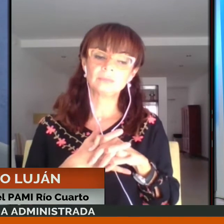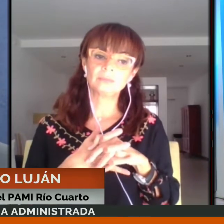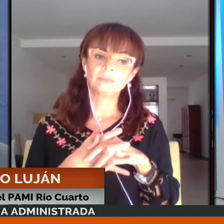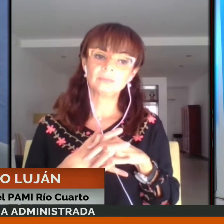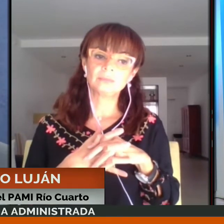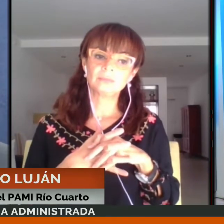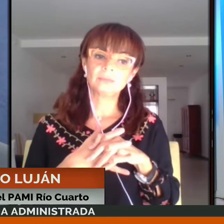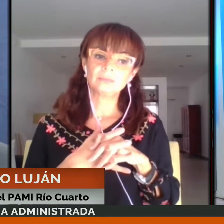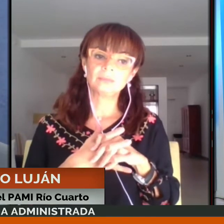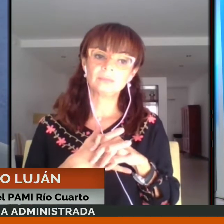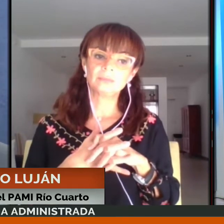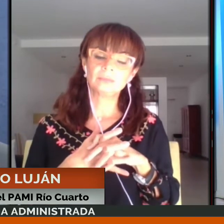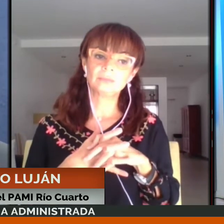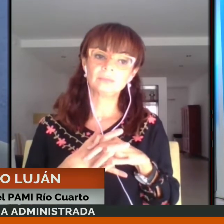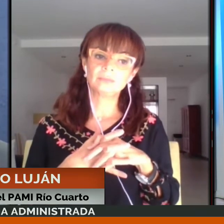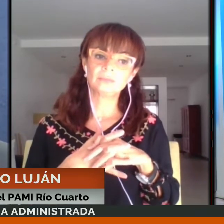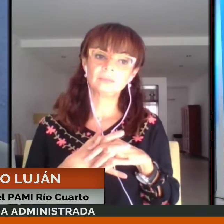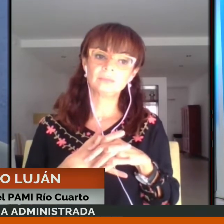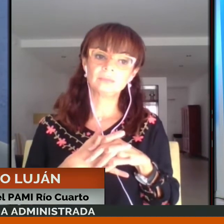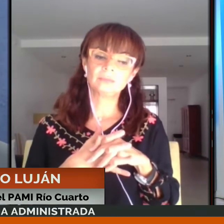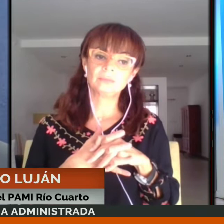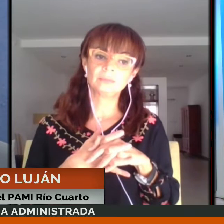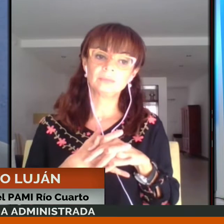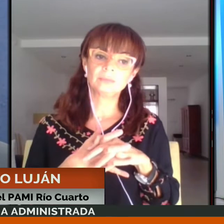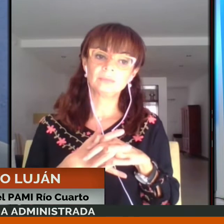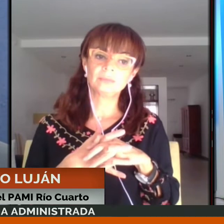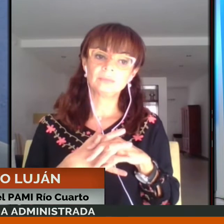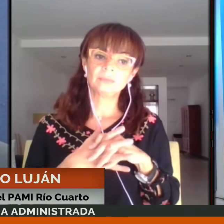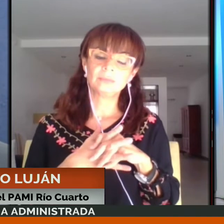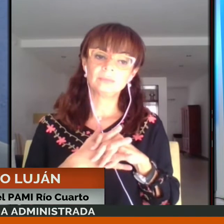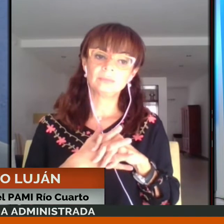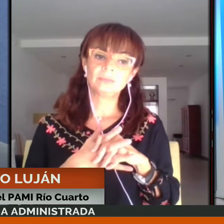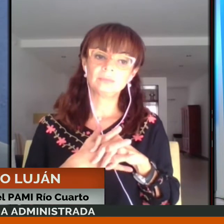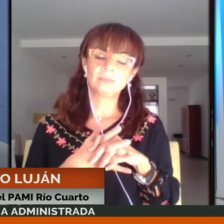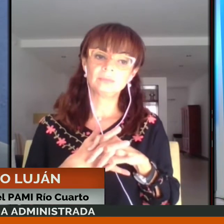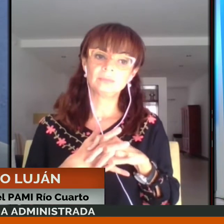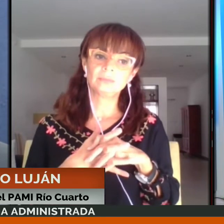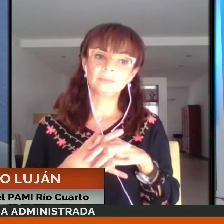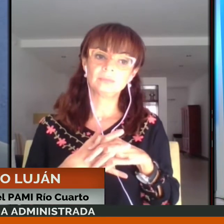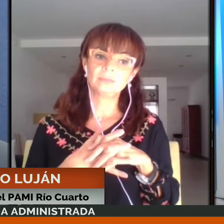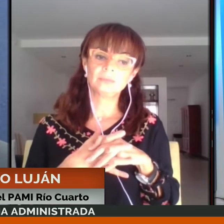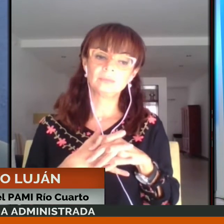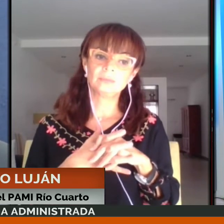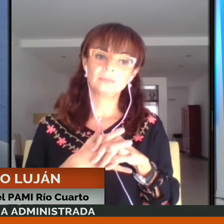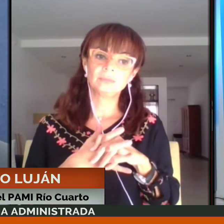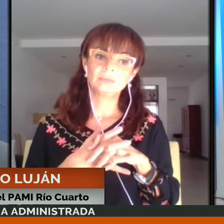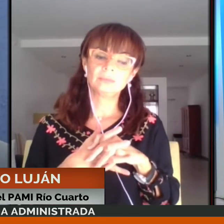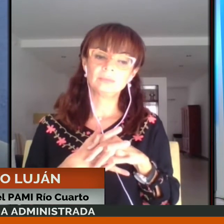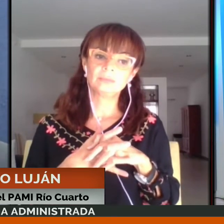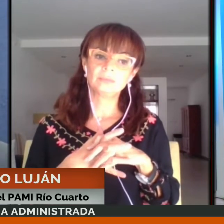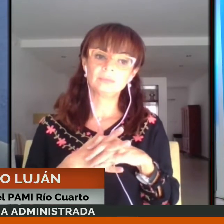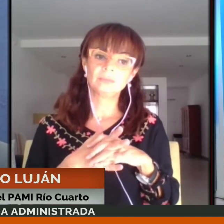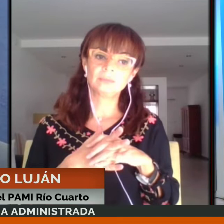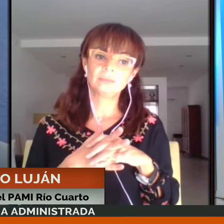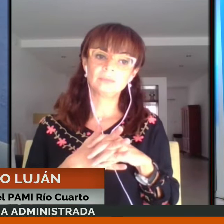recién, es un programa que está pensado no solamente para los mayores de 60 años, sino también pensado para personas con